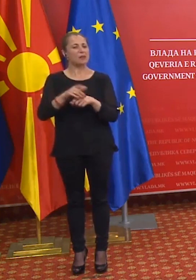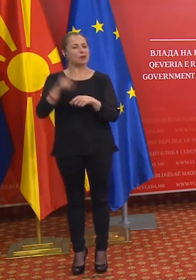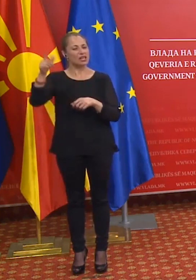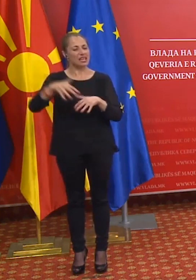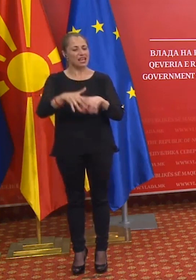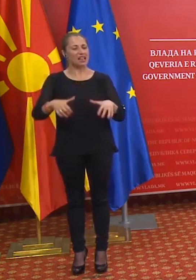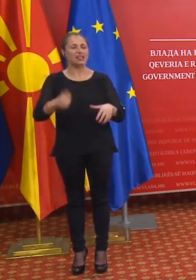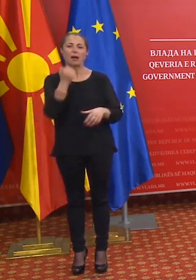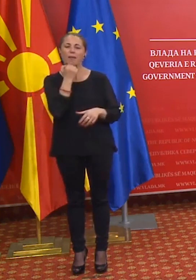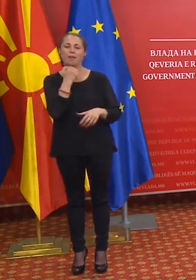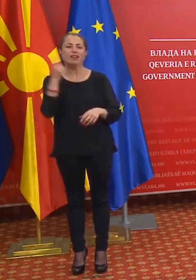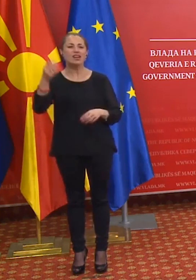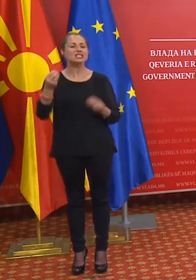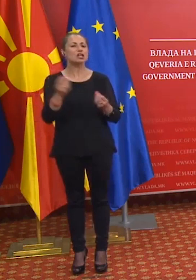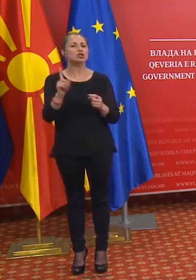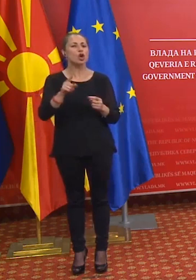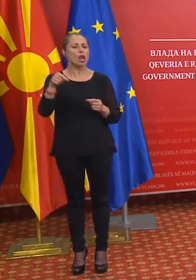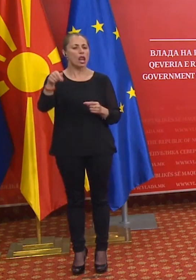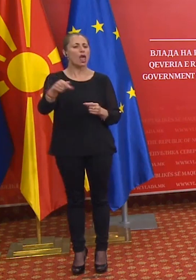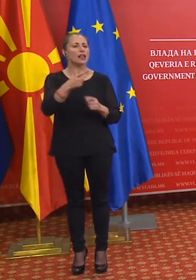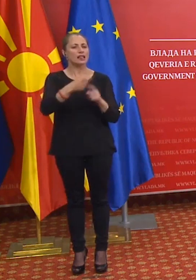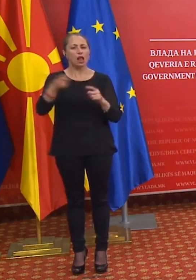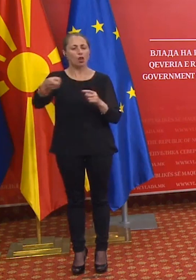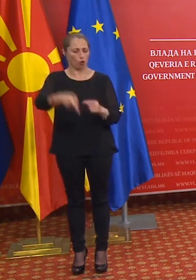градинки приватни во Битулаз, зашто тие не се деладе во скрининг.